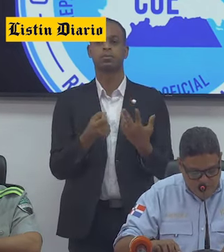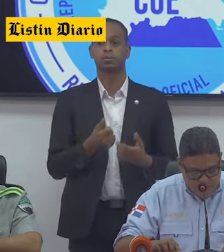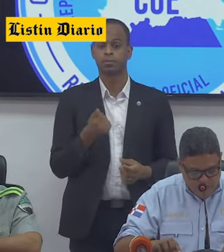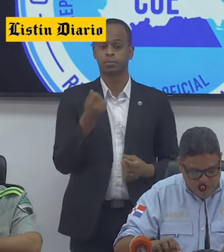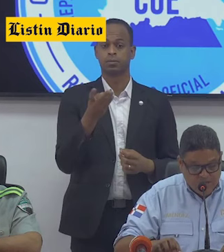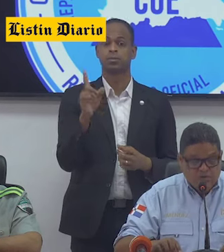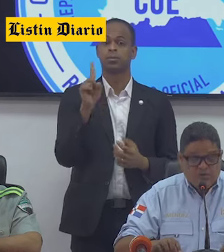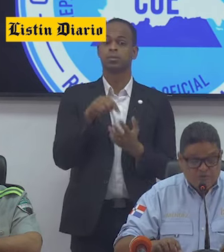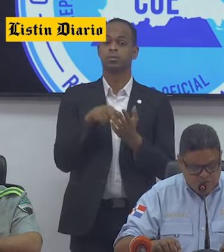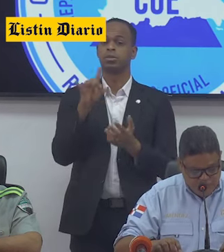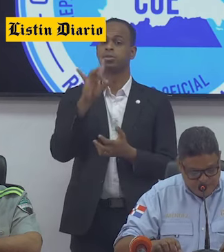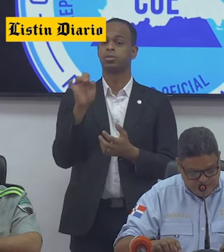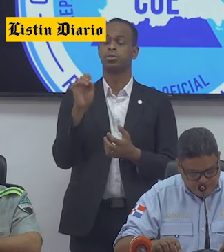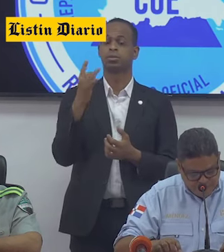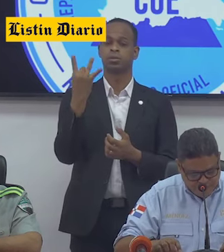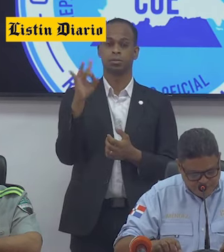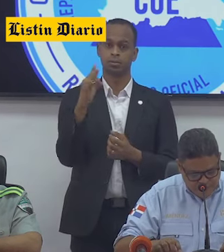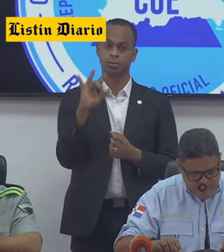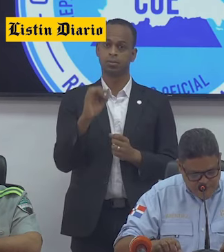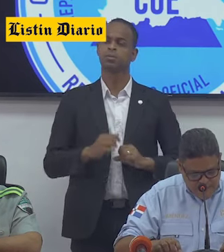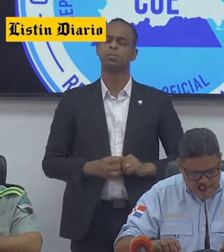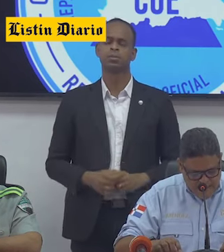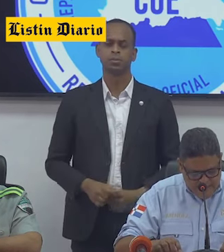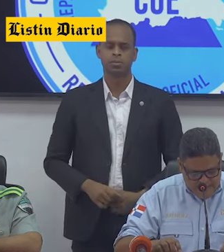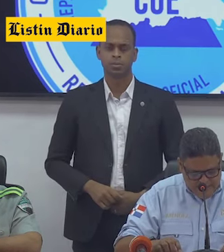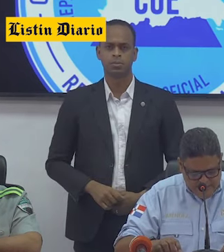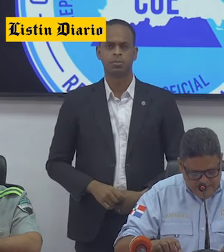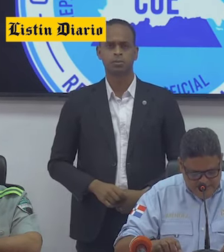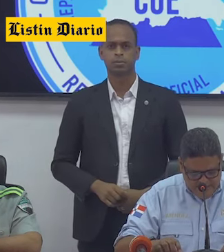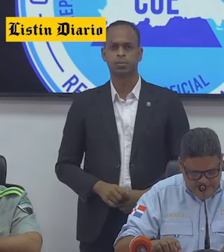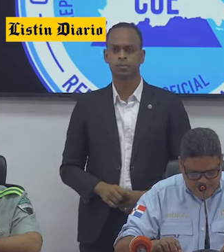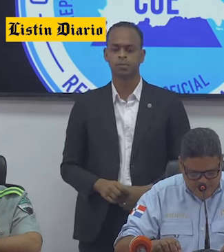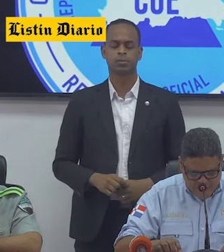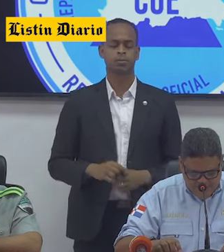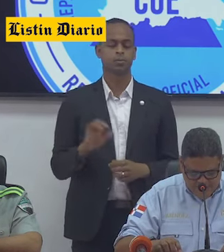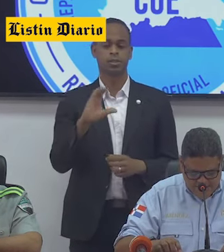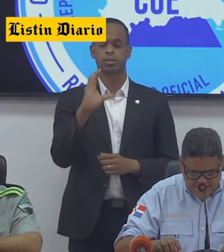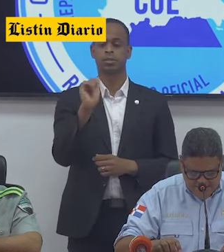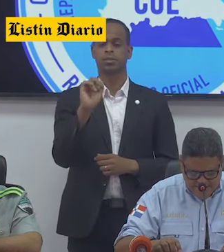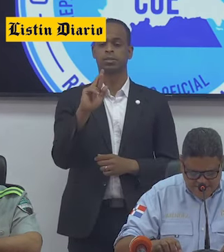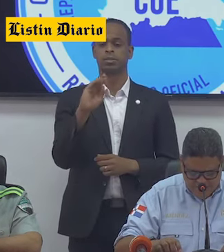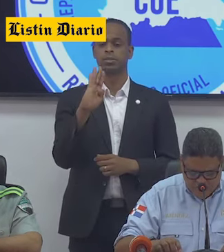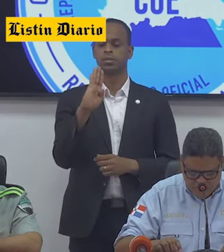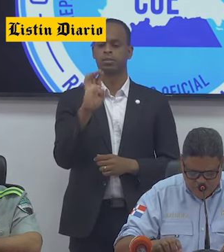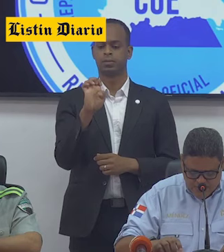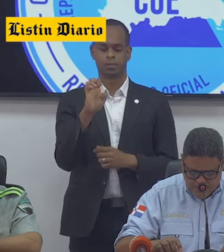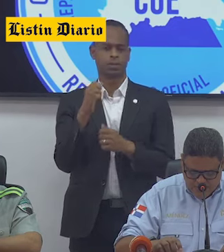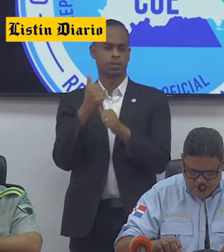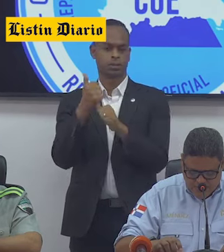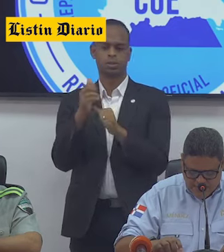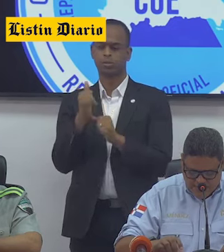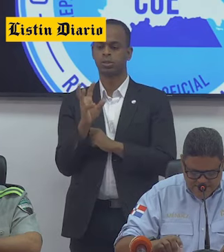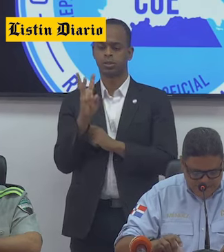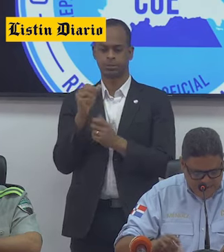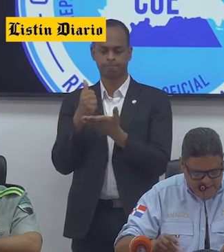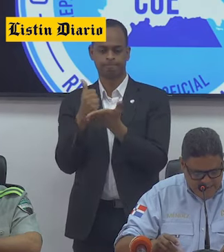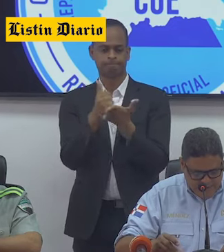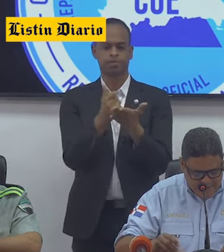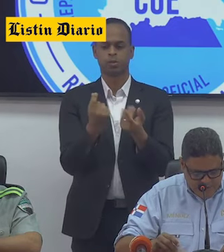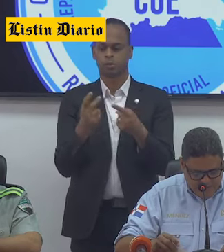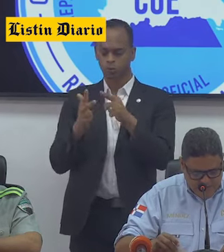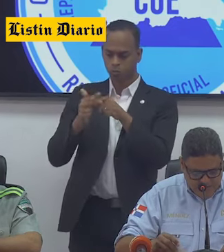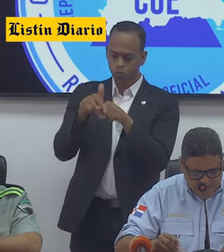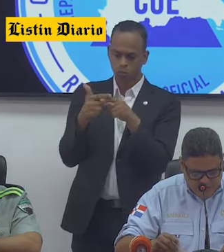1.818. Caribe Asistencia ha realizado 6 asistencias a conductores, consistente en asistencias